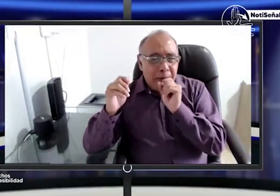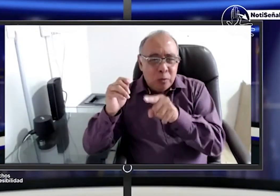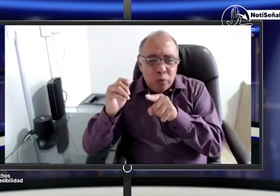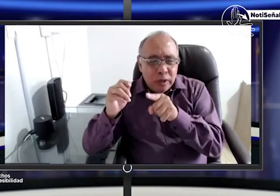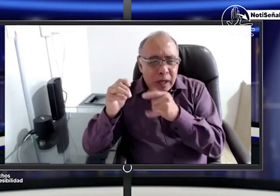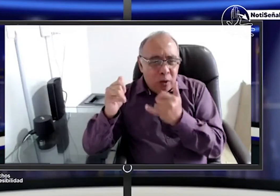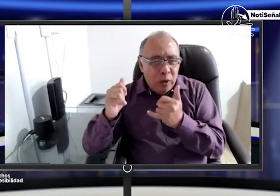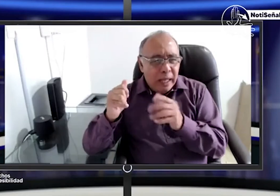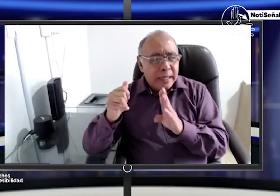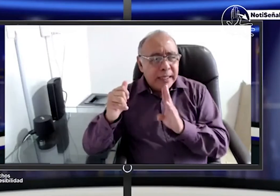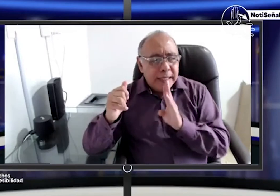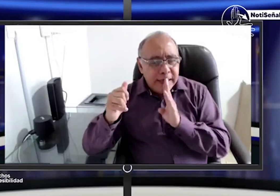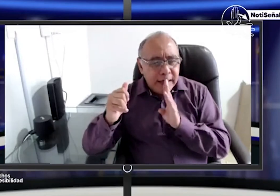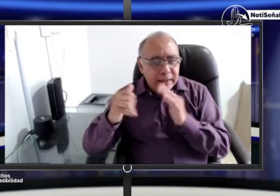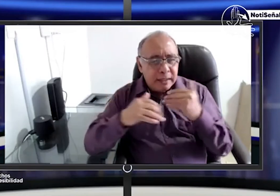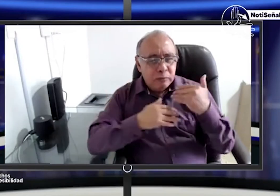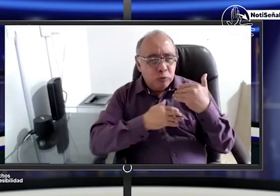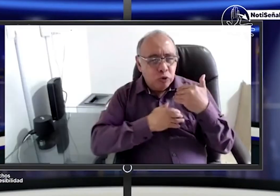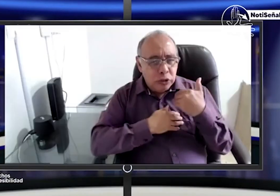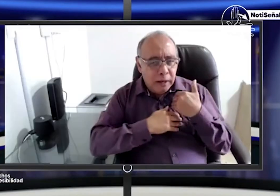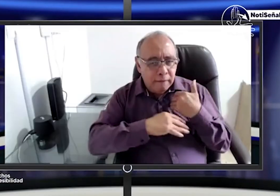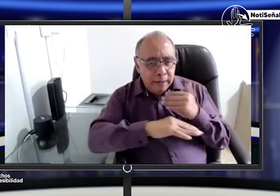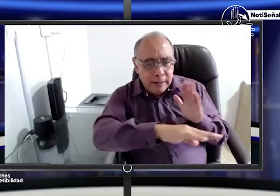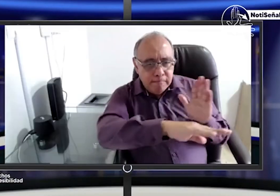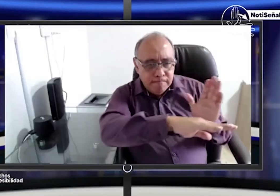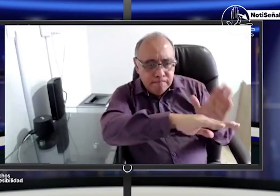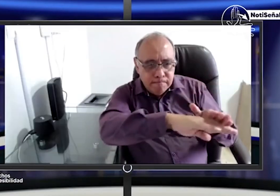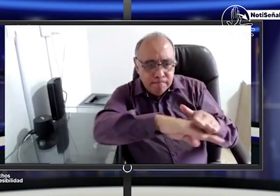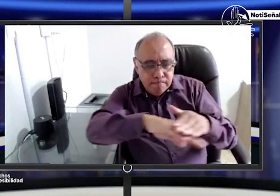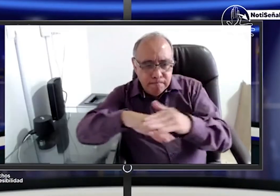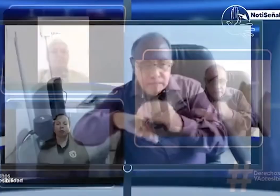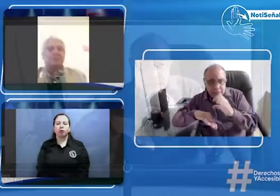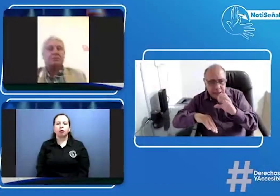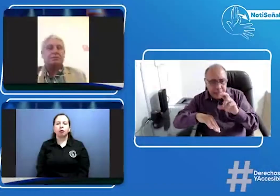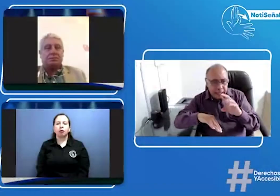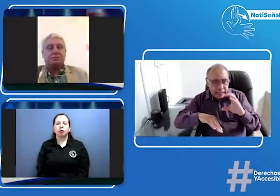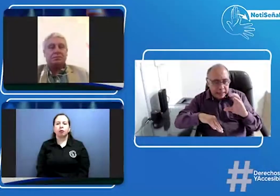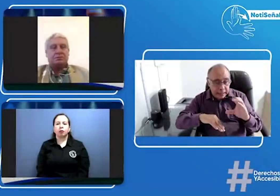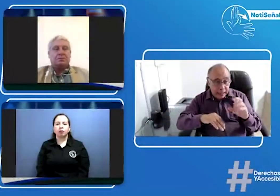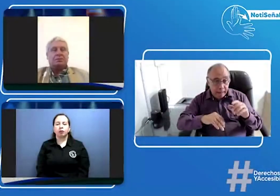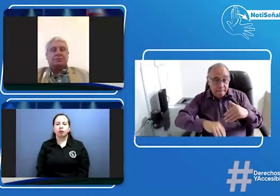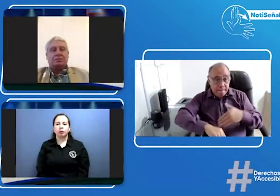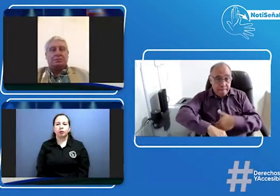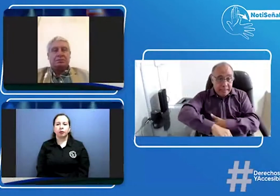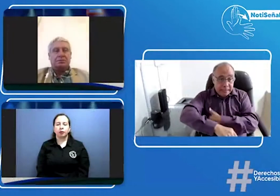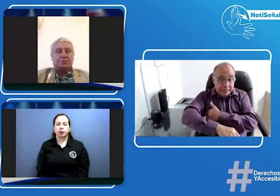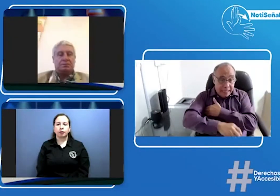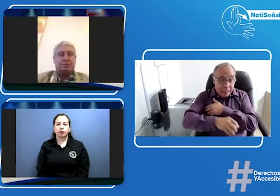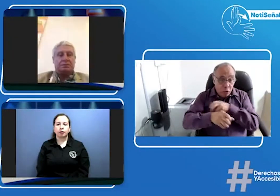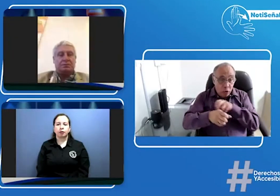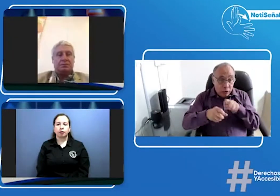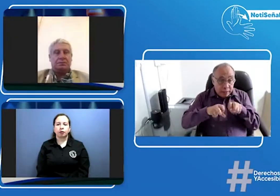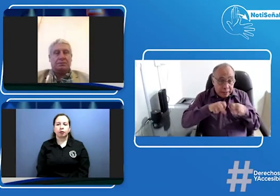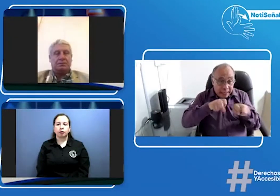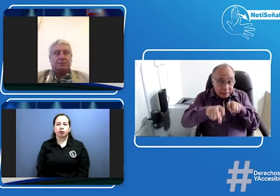una pregunta doctor cárdenas quién o quiénes son los